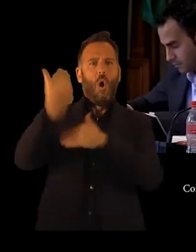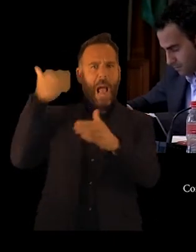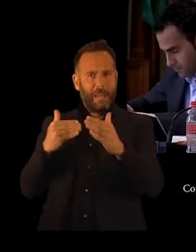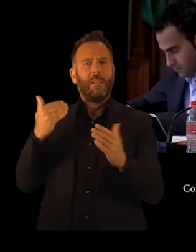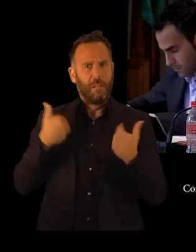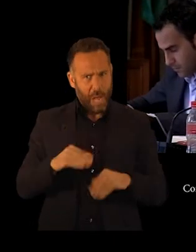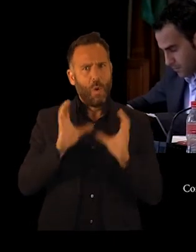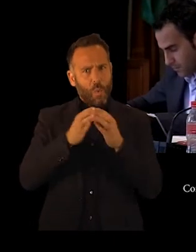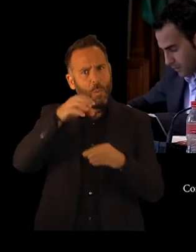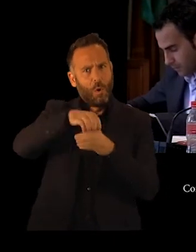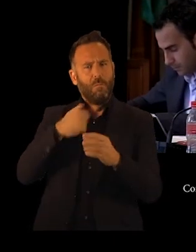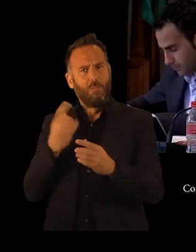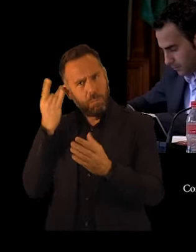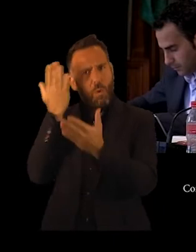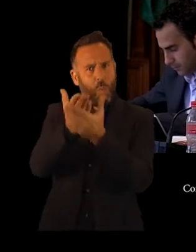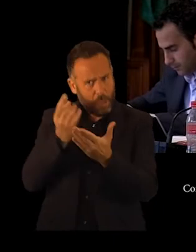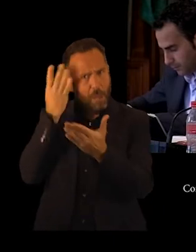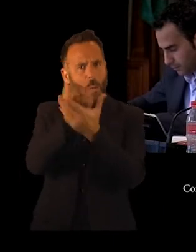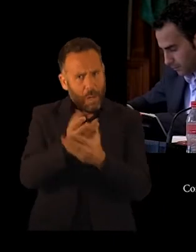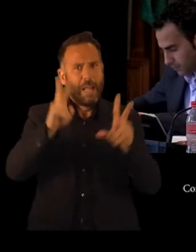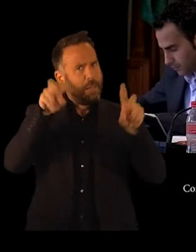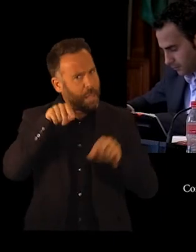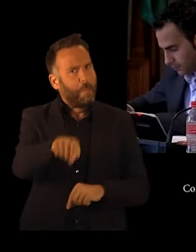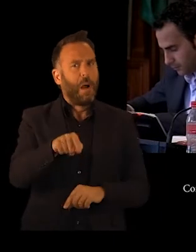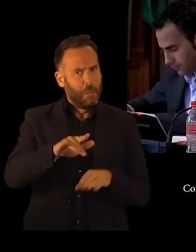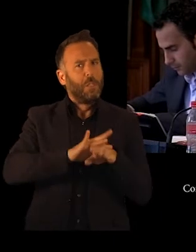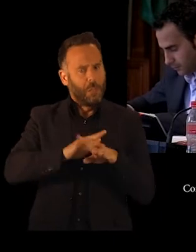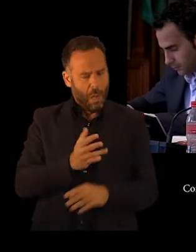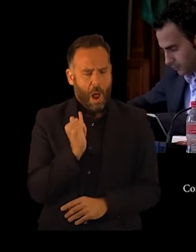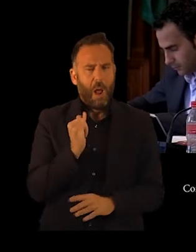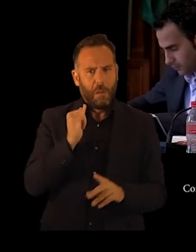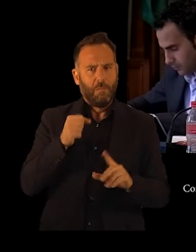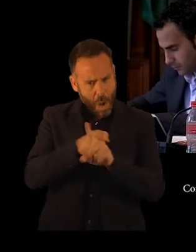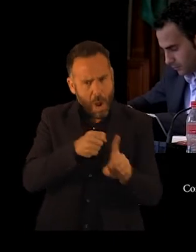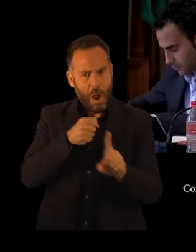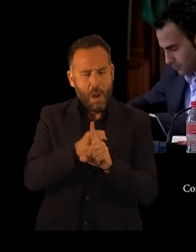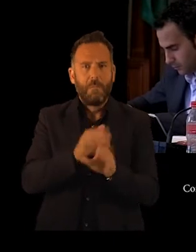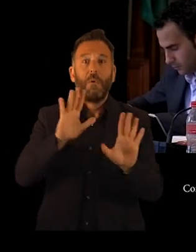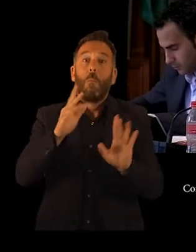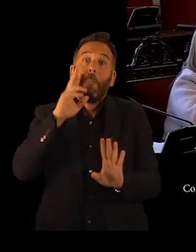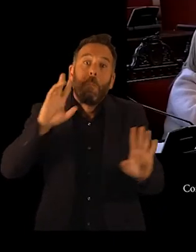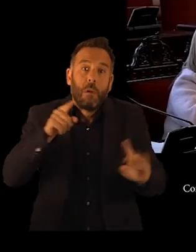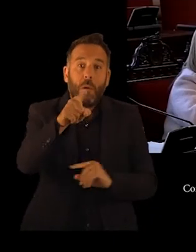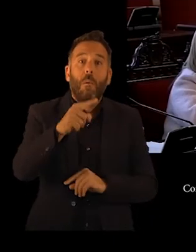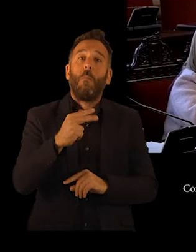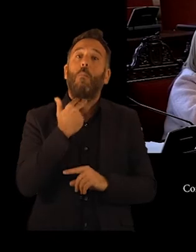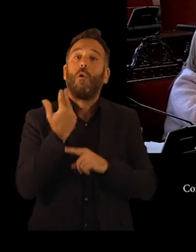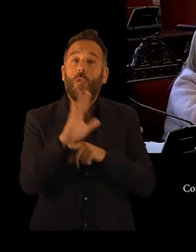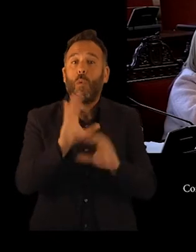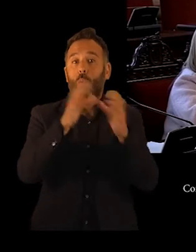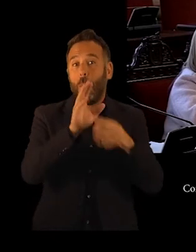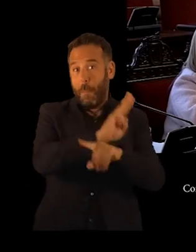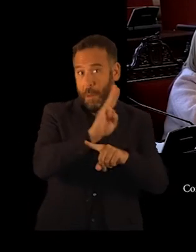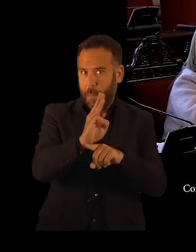hicieron iniciativas en relación a este tema. Y creo que la portavoz en accesibilidad del Partido